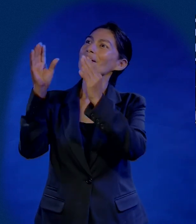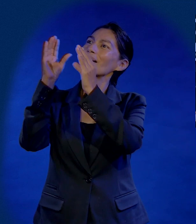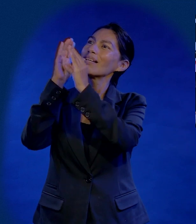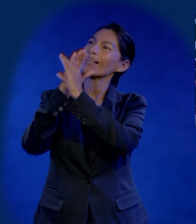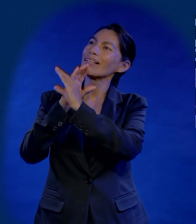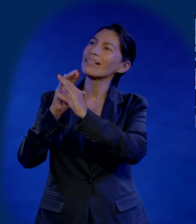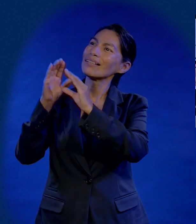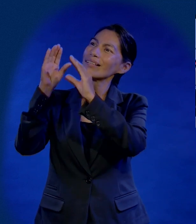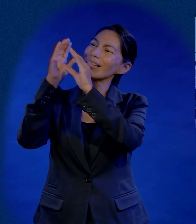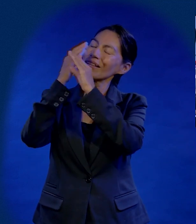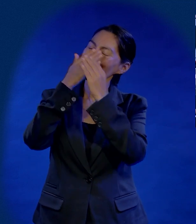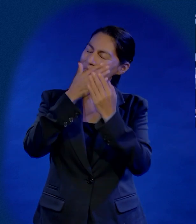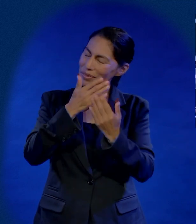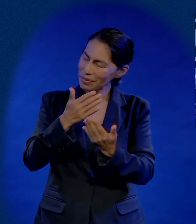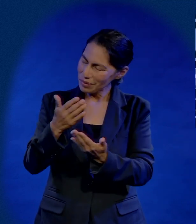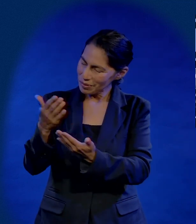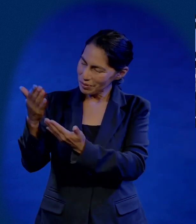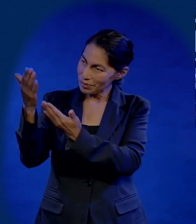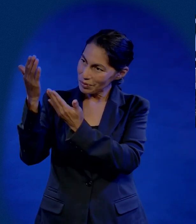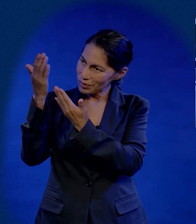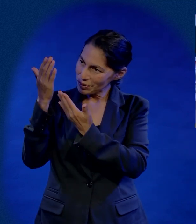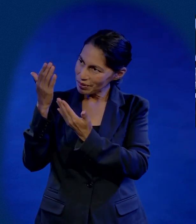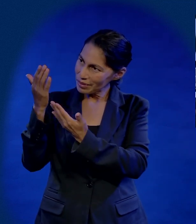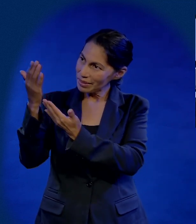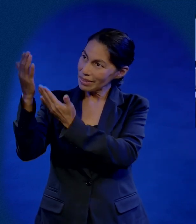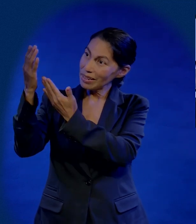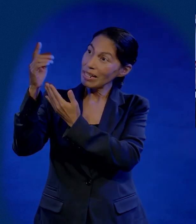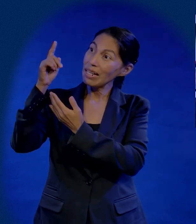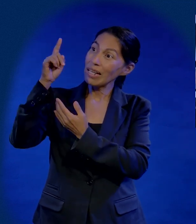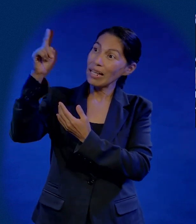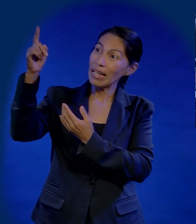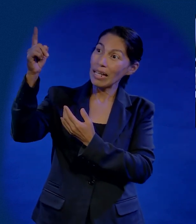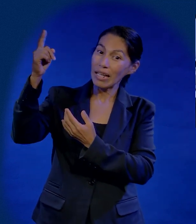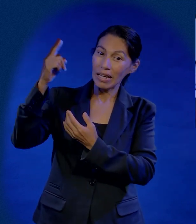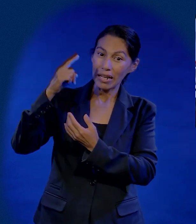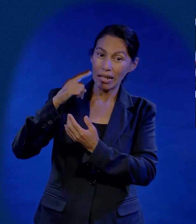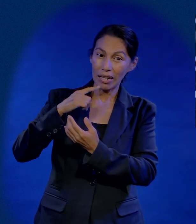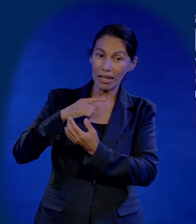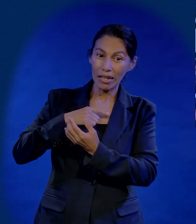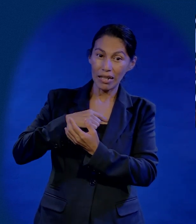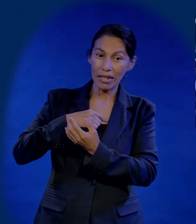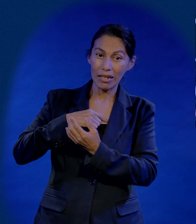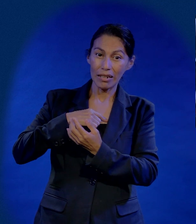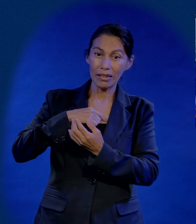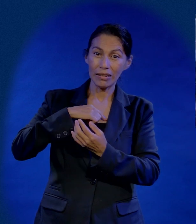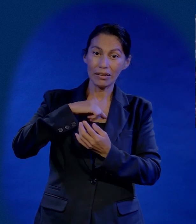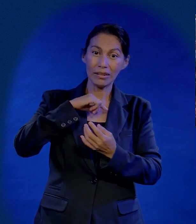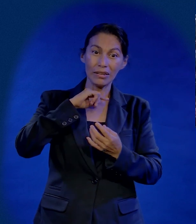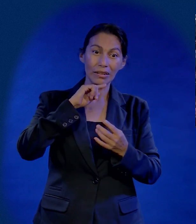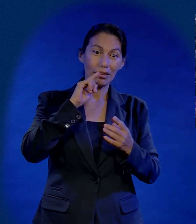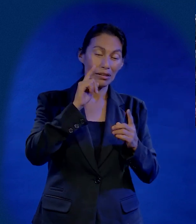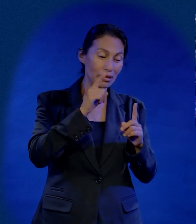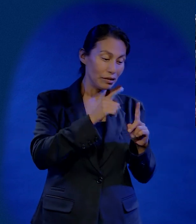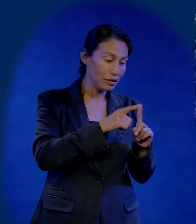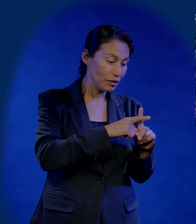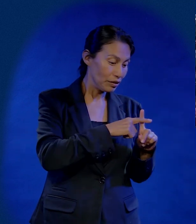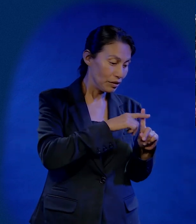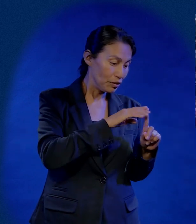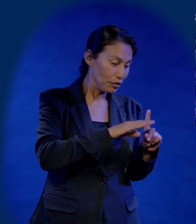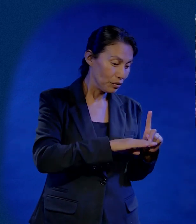Gloria, cantemos al Redentor Quien